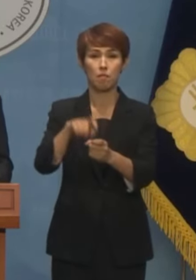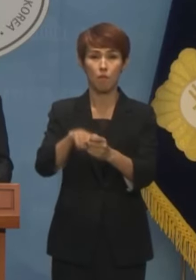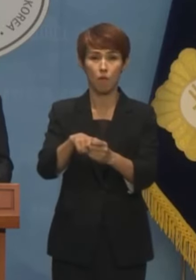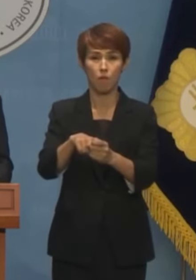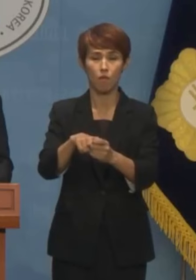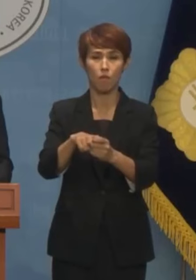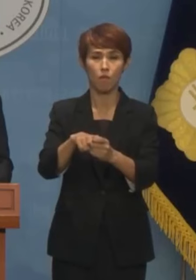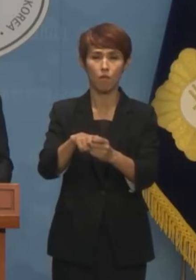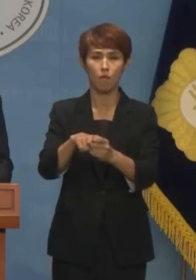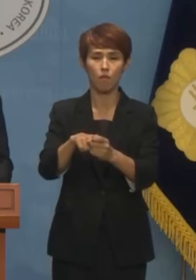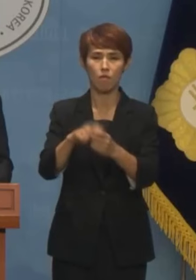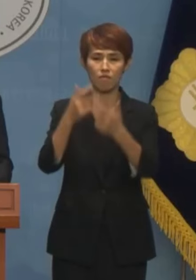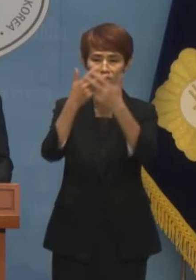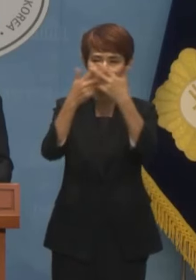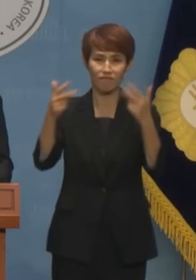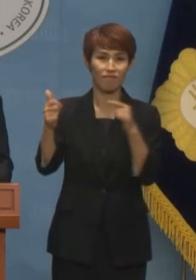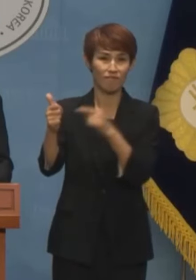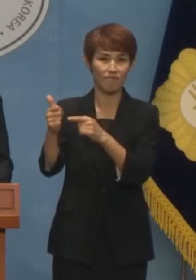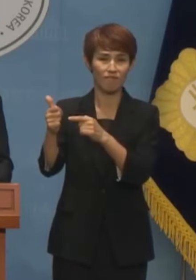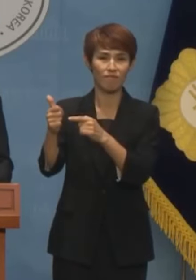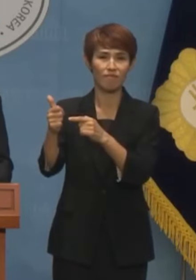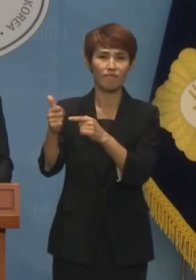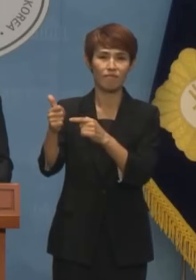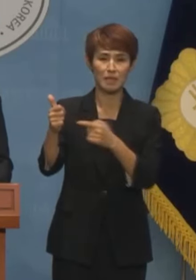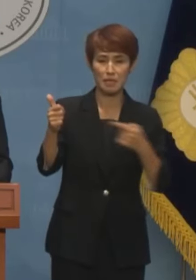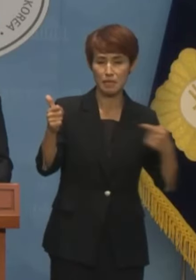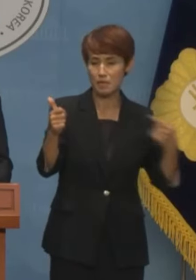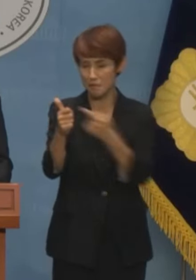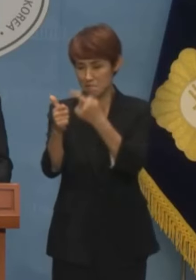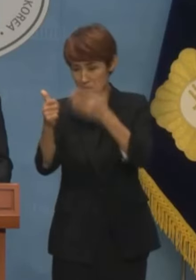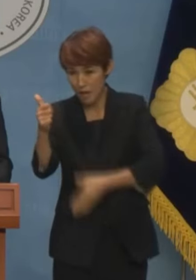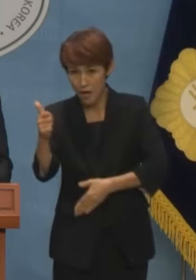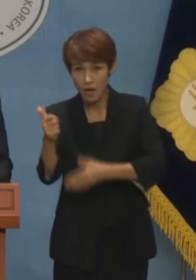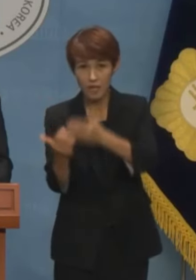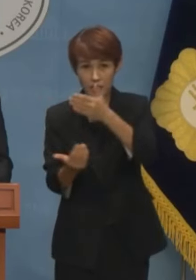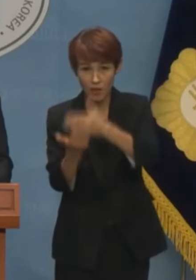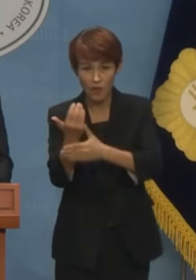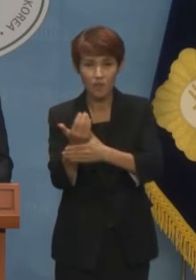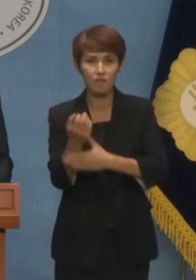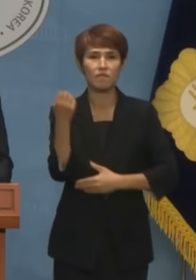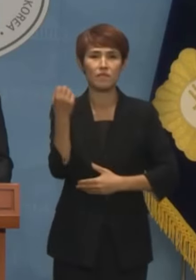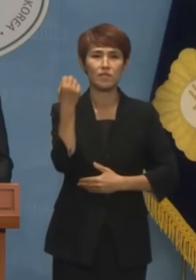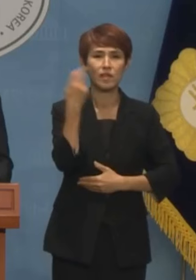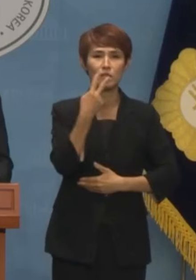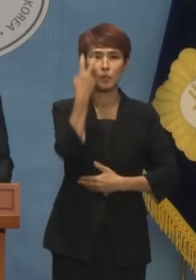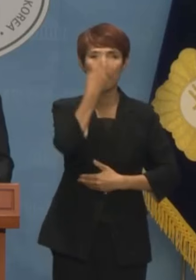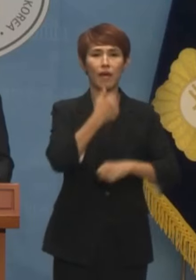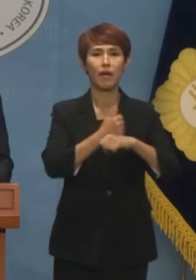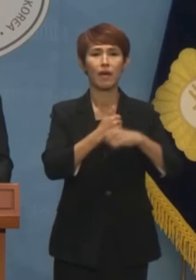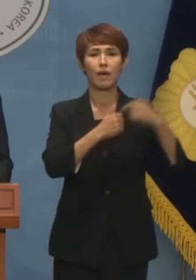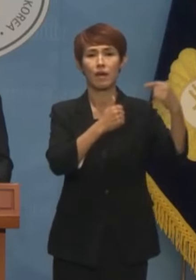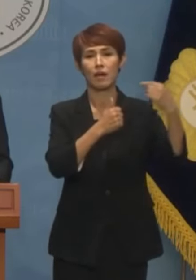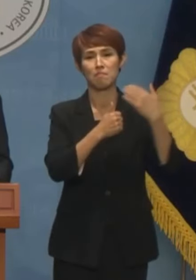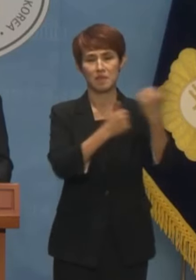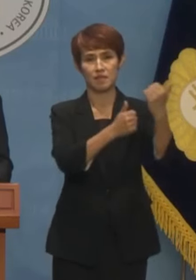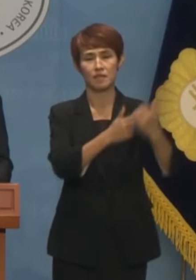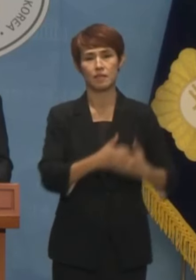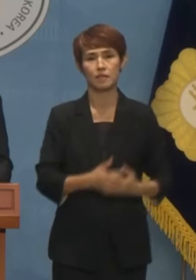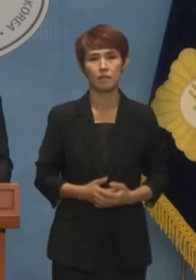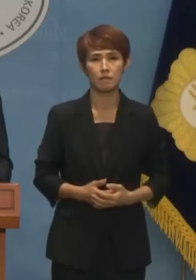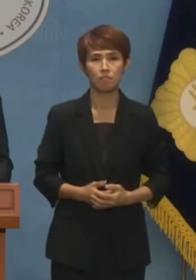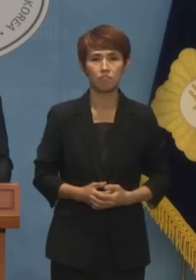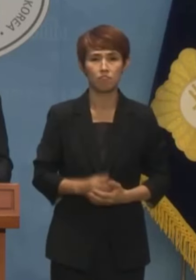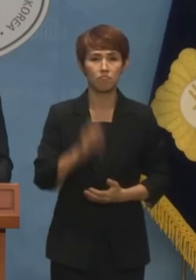묵해왔던 야당 대표 정치 테러 사건을 다시 꺼내든 것입니다. 또한 김건희 여사